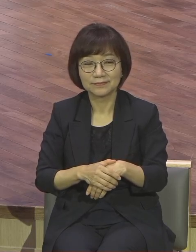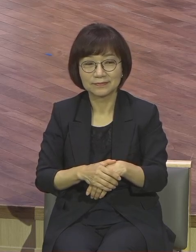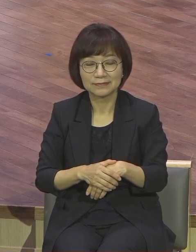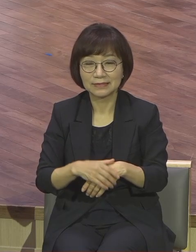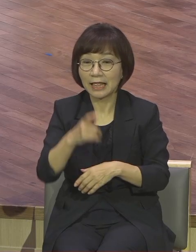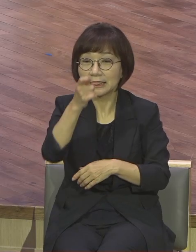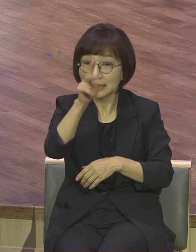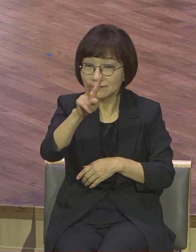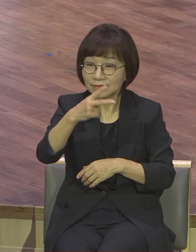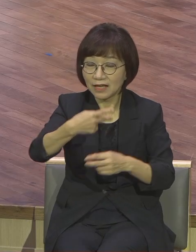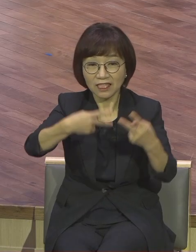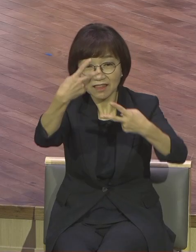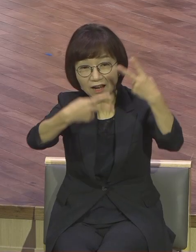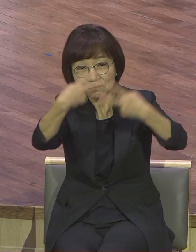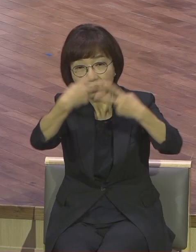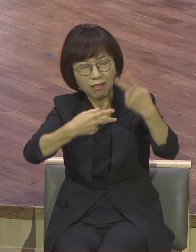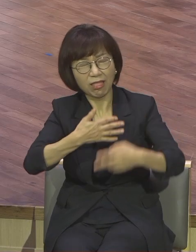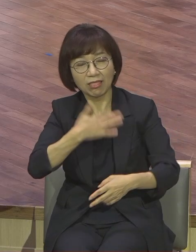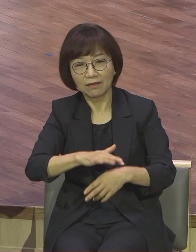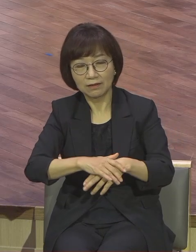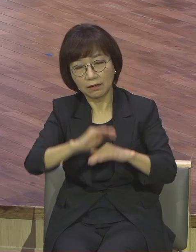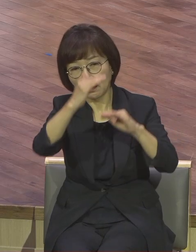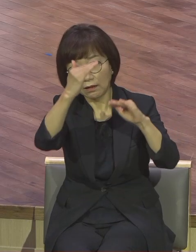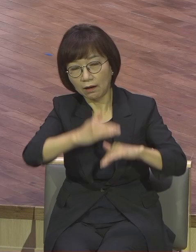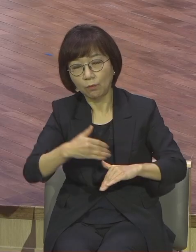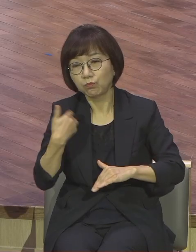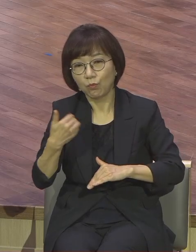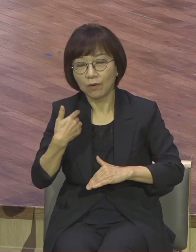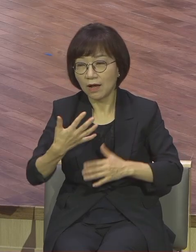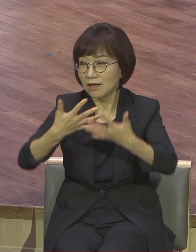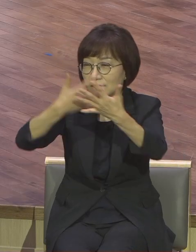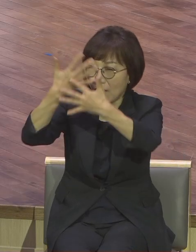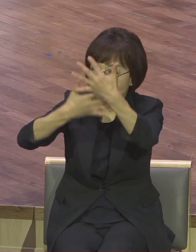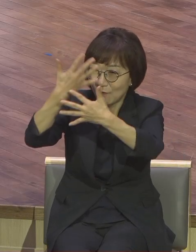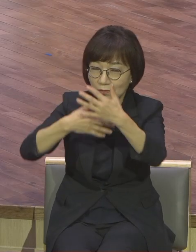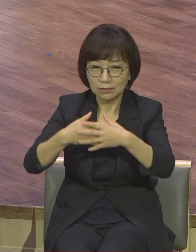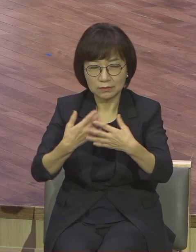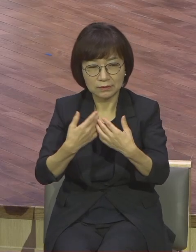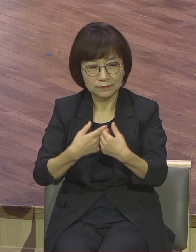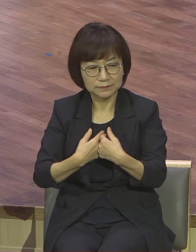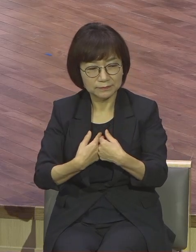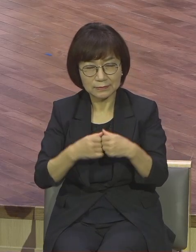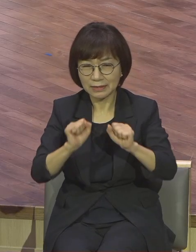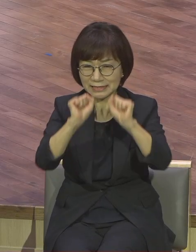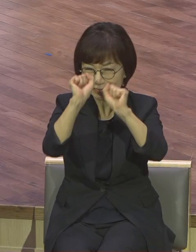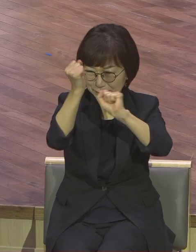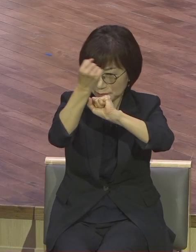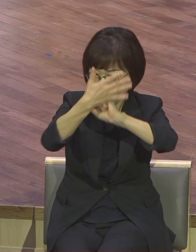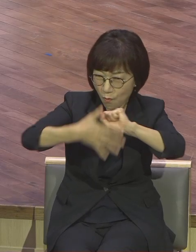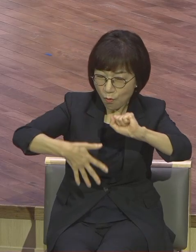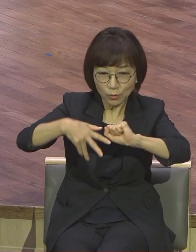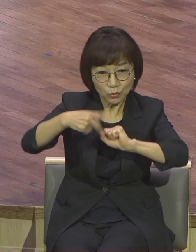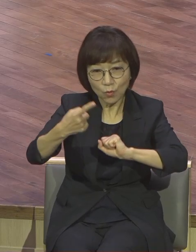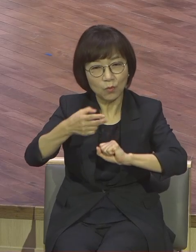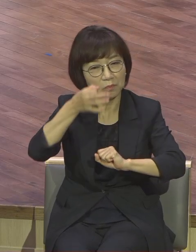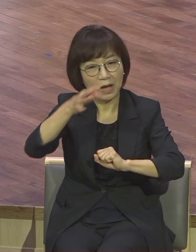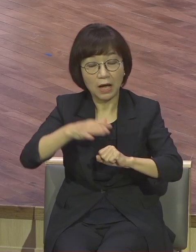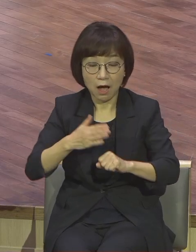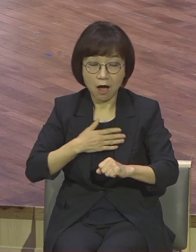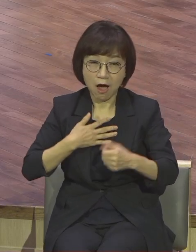봐야 드라마를 알지 그런 거 뭐 영화 무슨 스포츠 스포츠가 아니었어요 내가 운동을 좋아하는데 일체